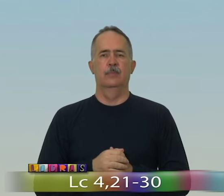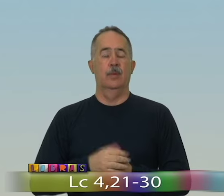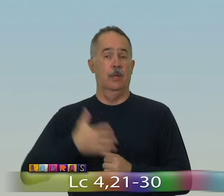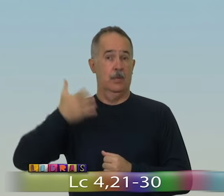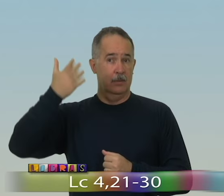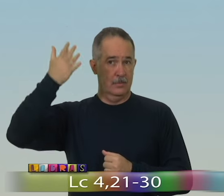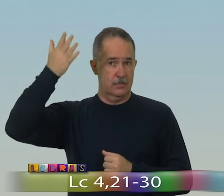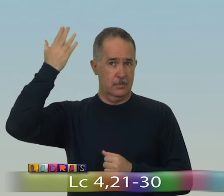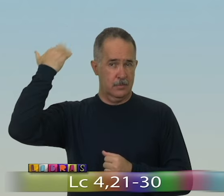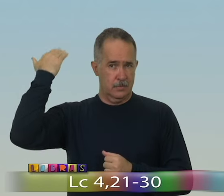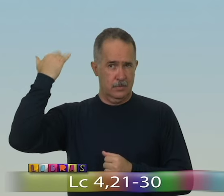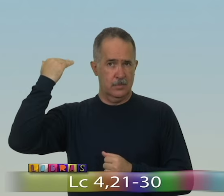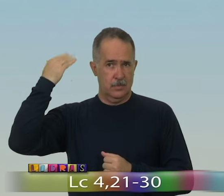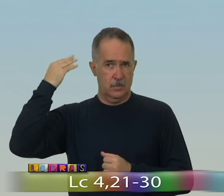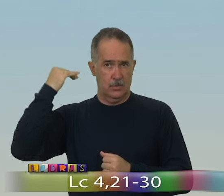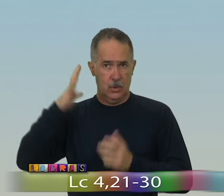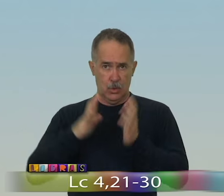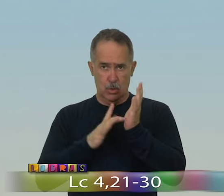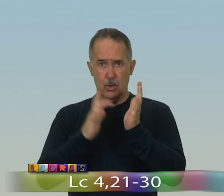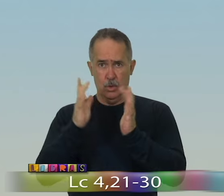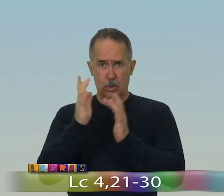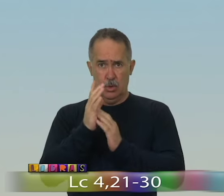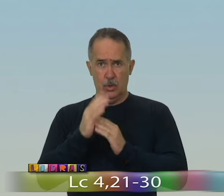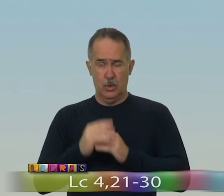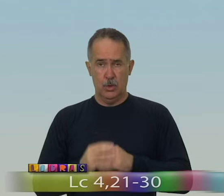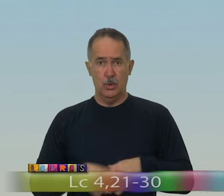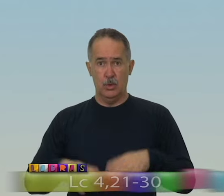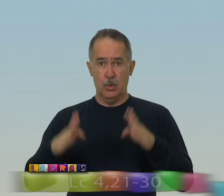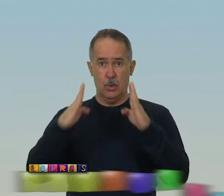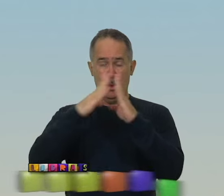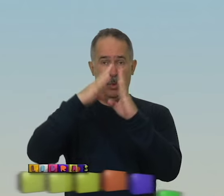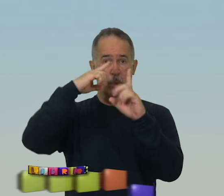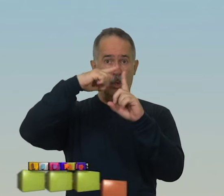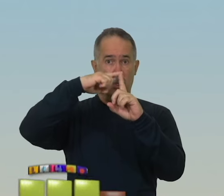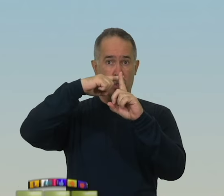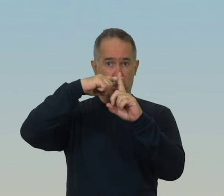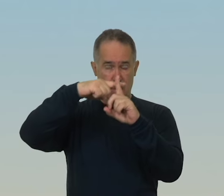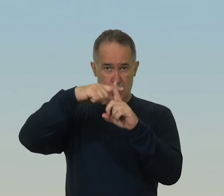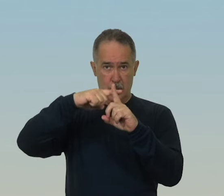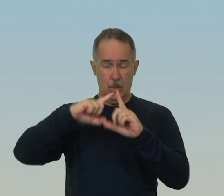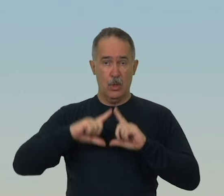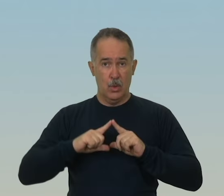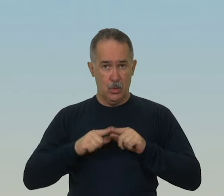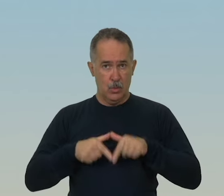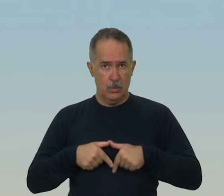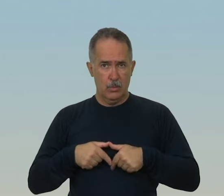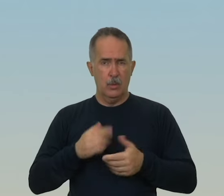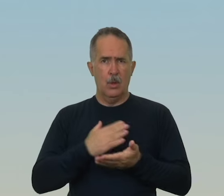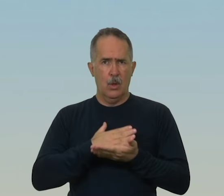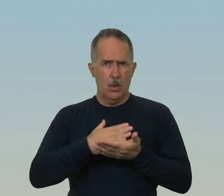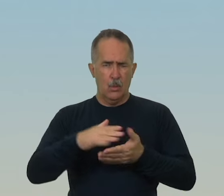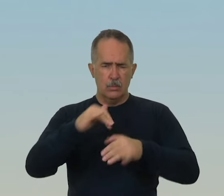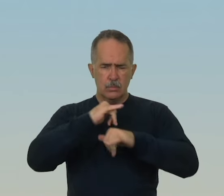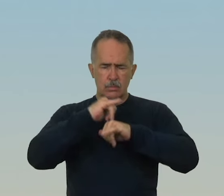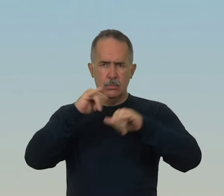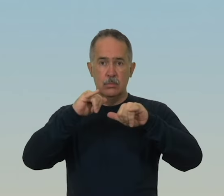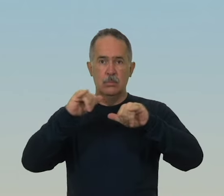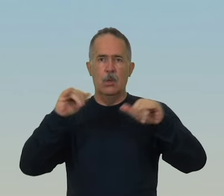Naquele tempo, estando Jesus na sinagoga, começou a dizer Hoje se